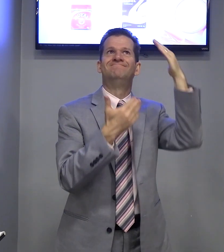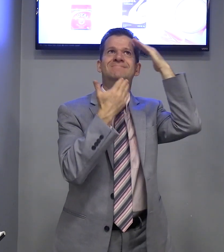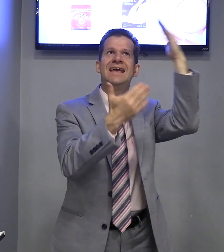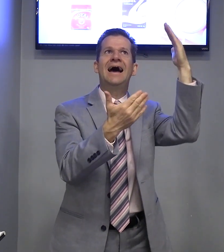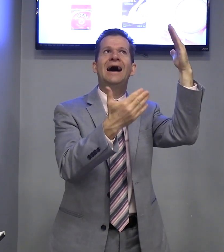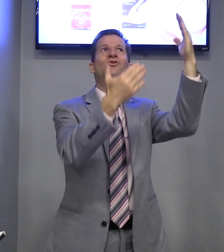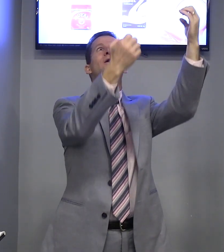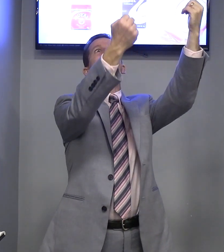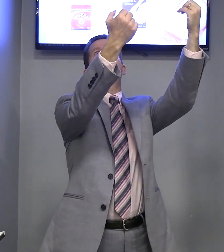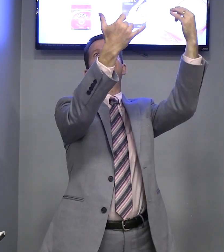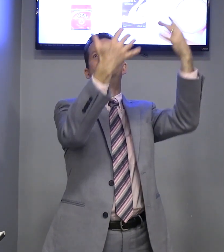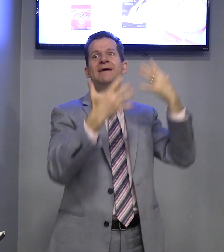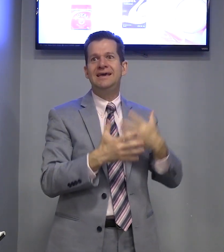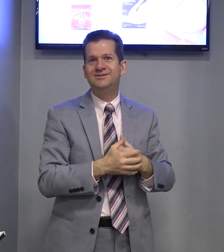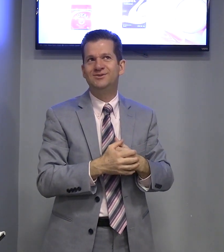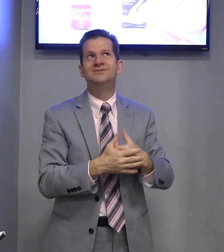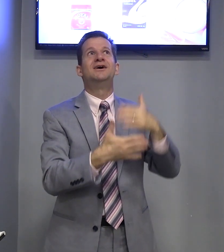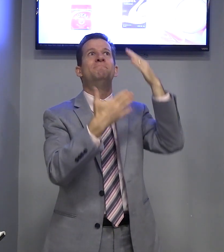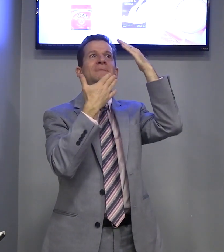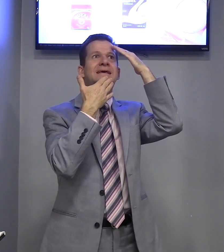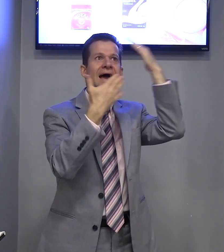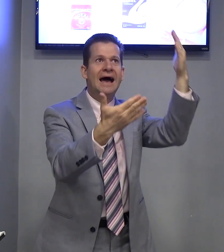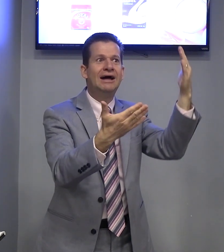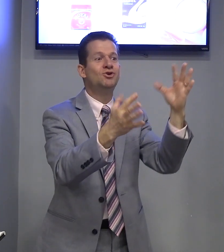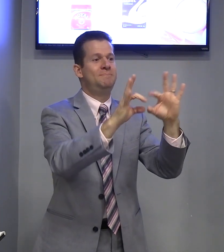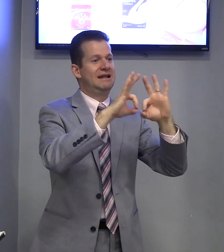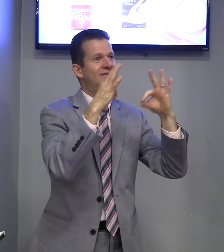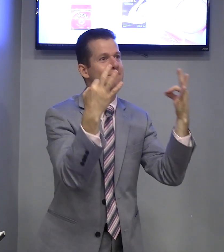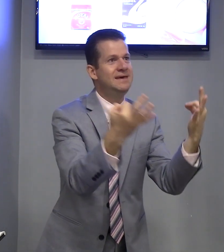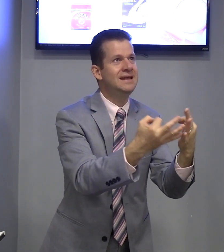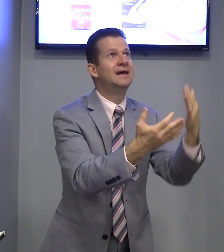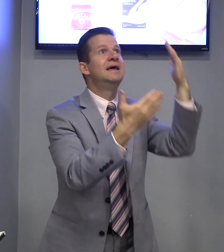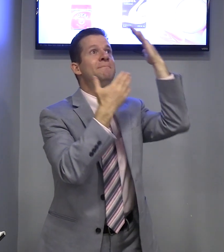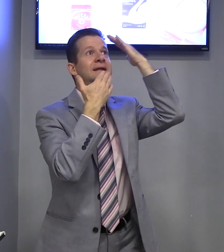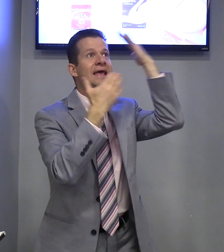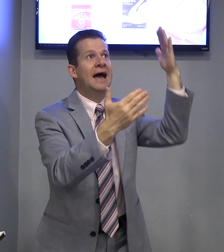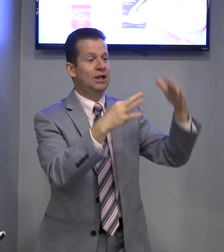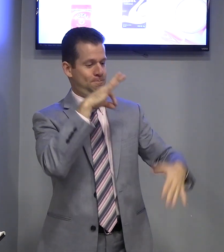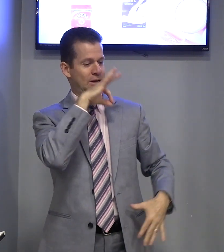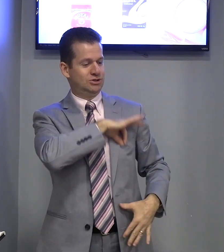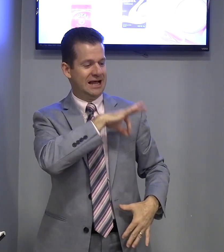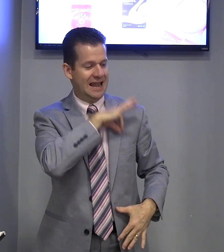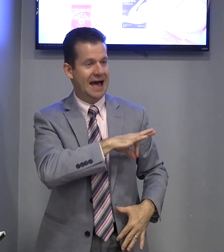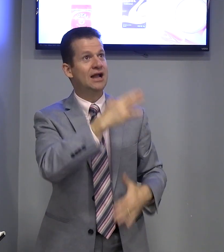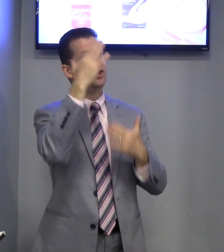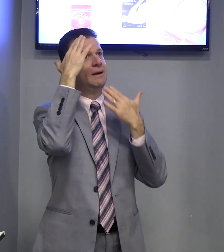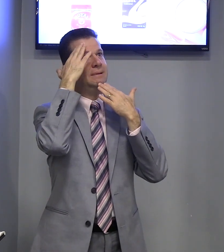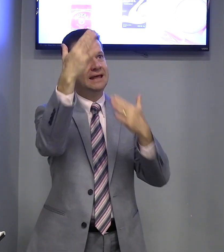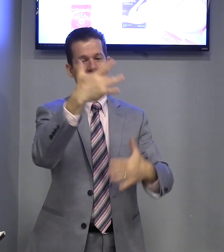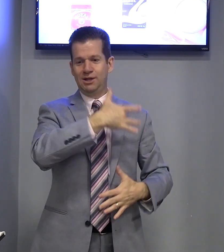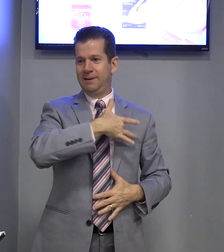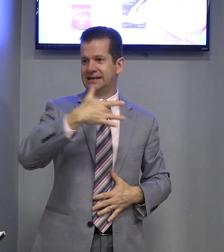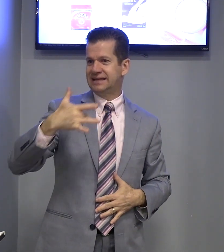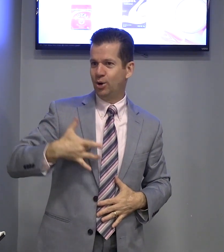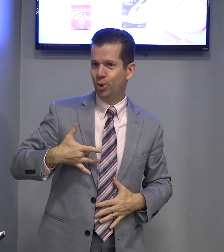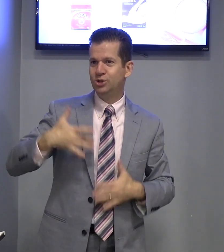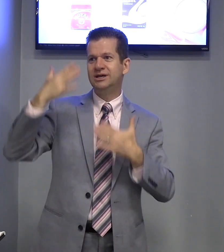Obrigado pelas bênçãos. Obrigado pela família. Obrigado pelo salário. Obrigado pela saúde.